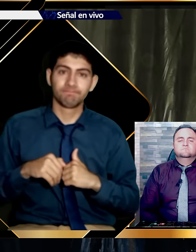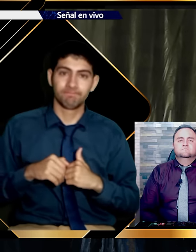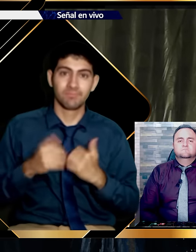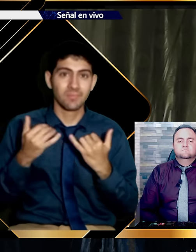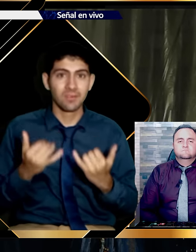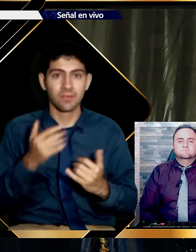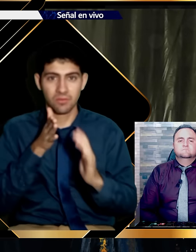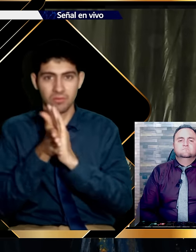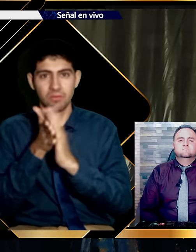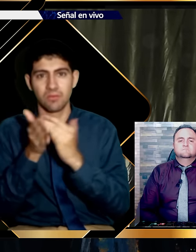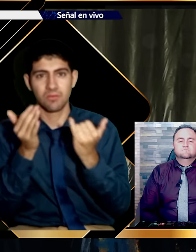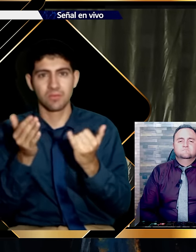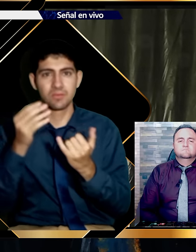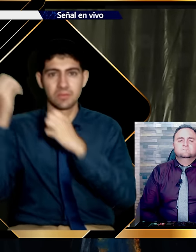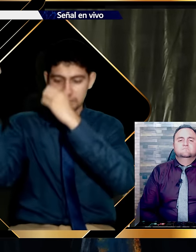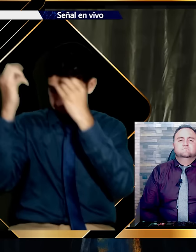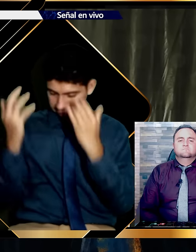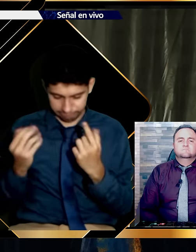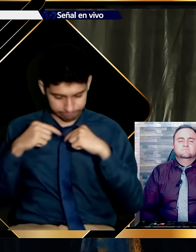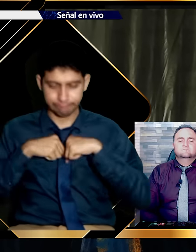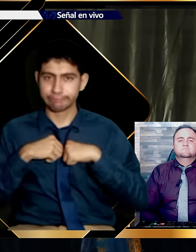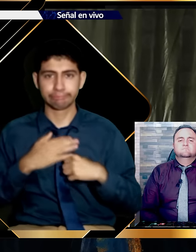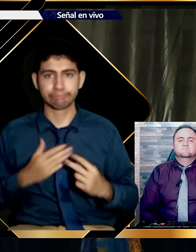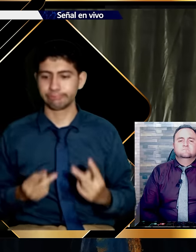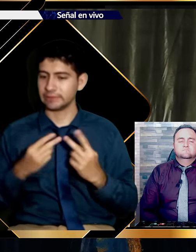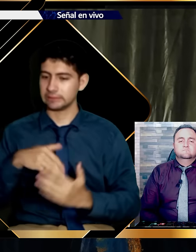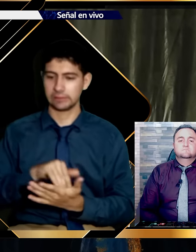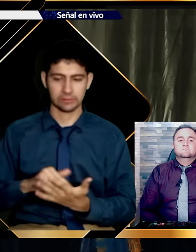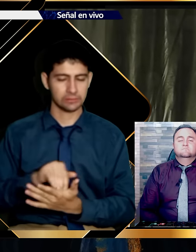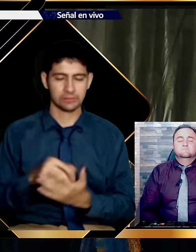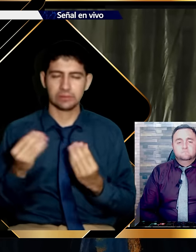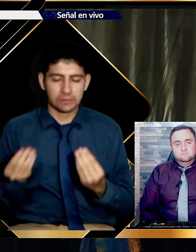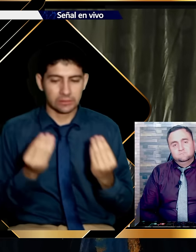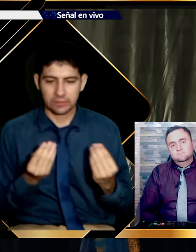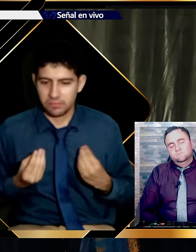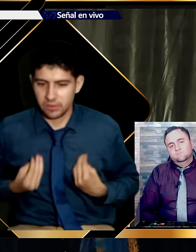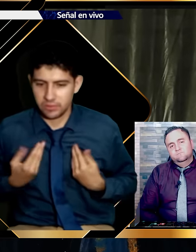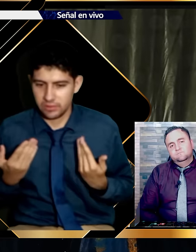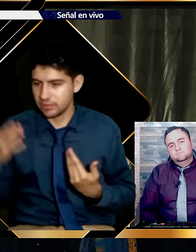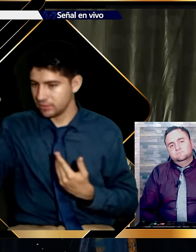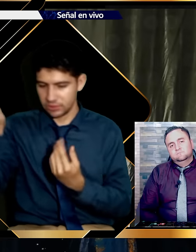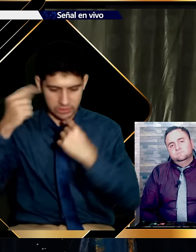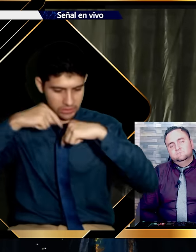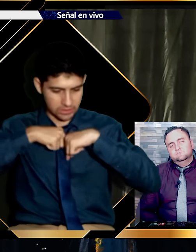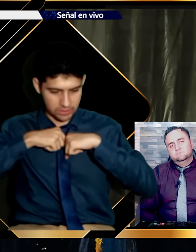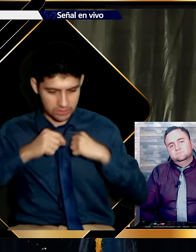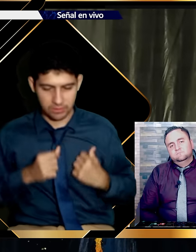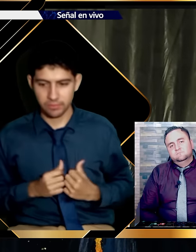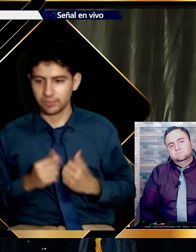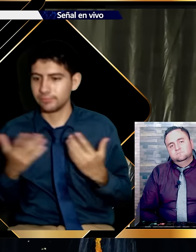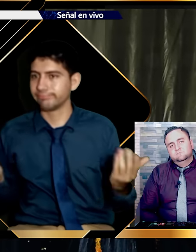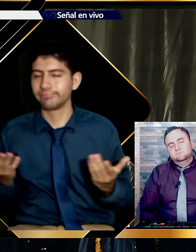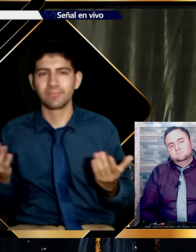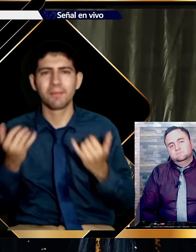Y yo quiero decirles hermanos. La vida sin el espíritu en nuestra vida no es vida. ¿Para qué vida si Dios no está